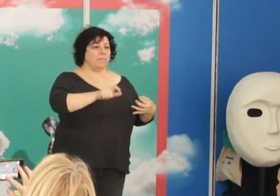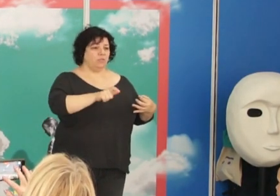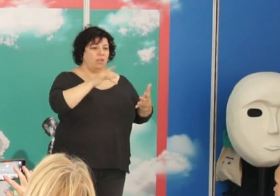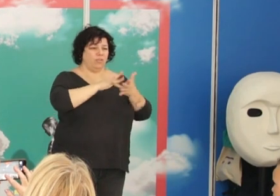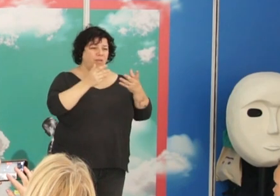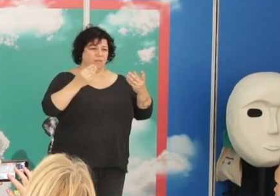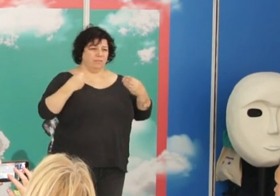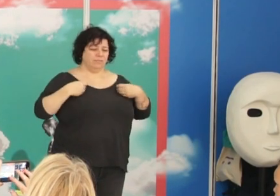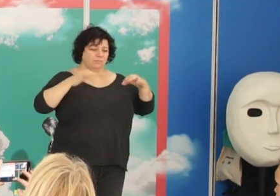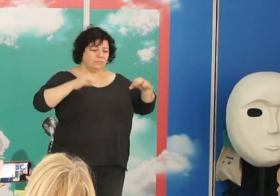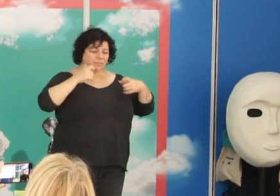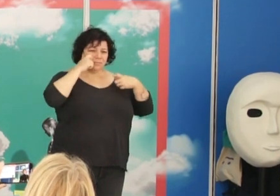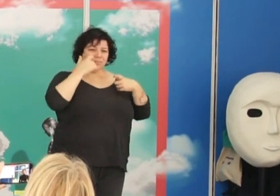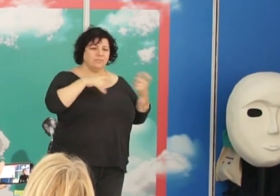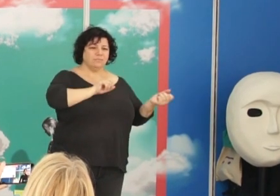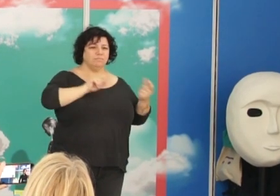vivió ese exilio